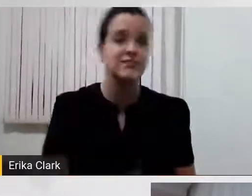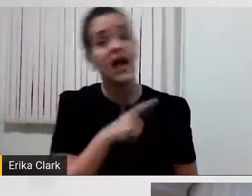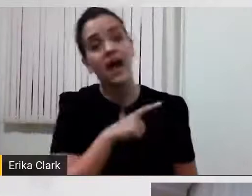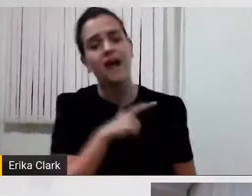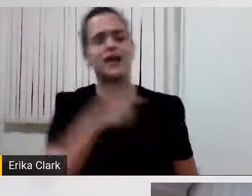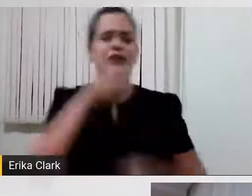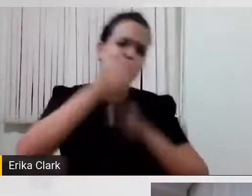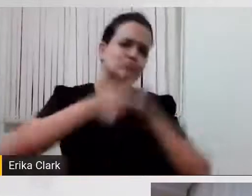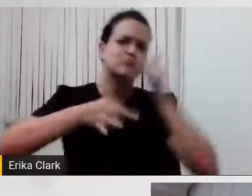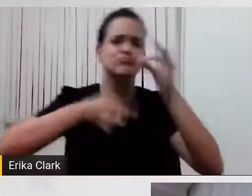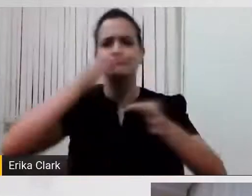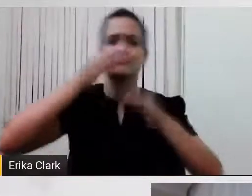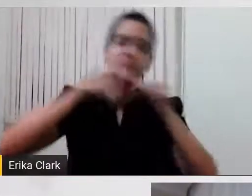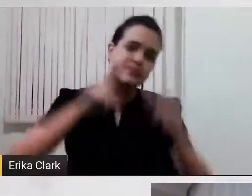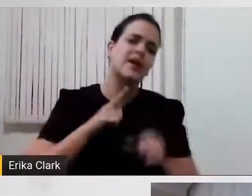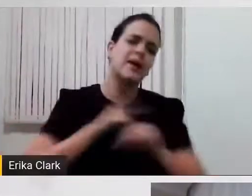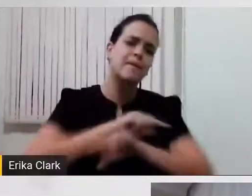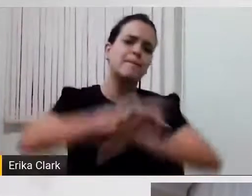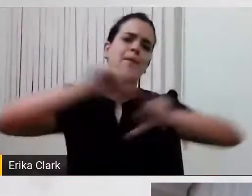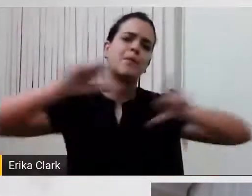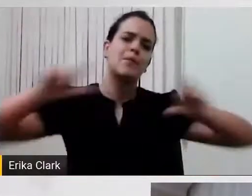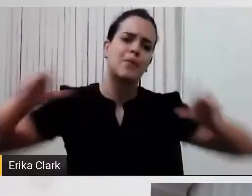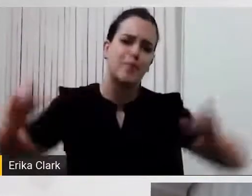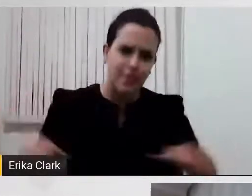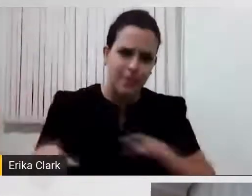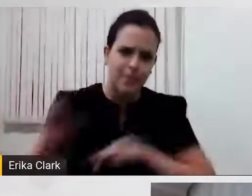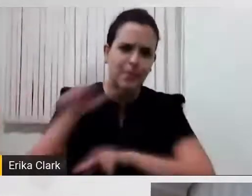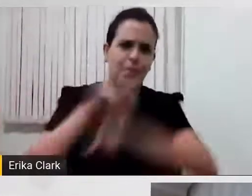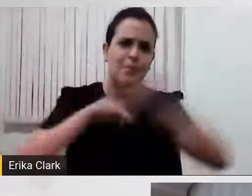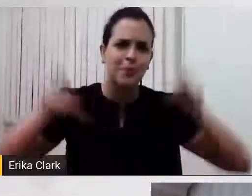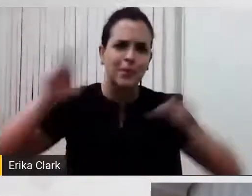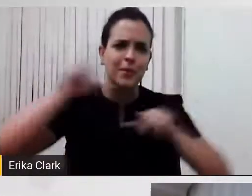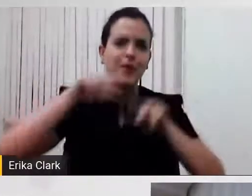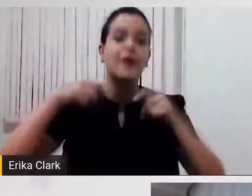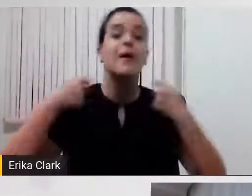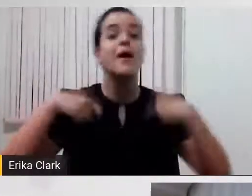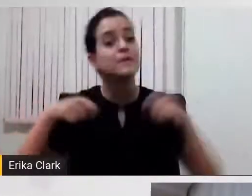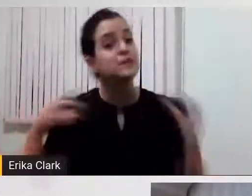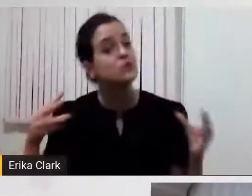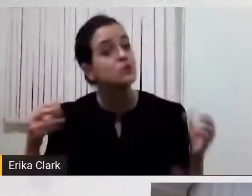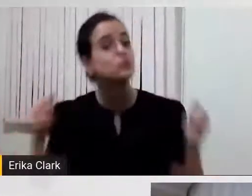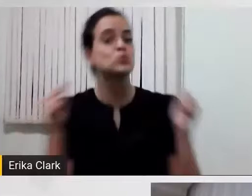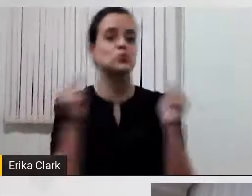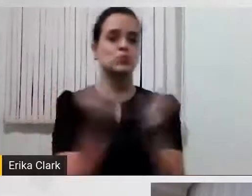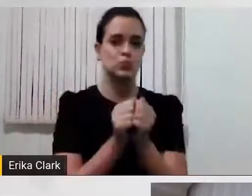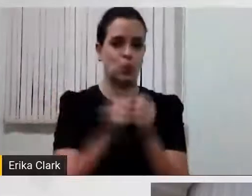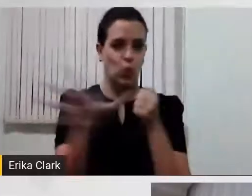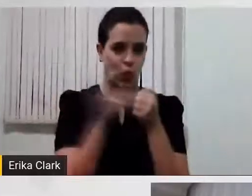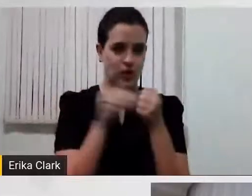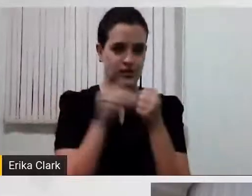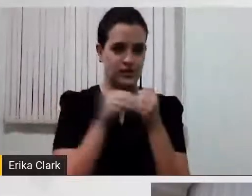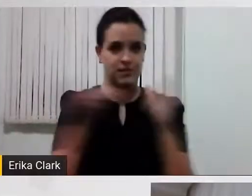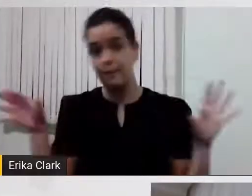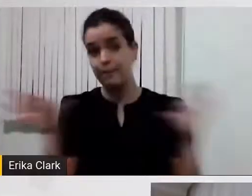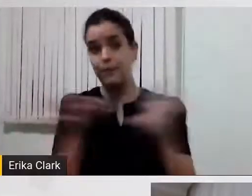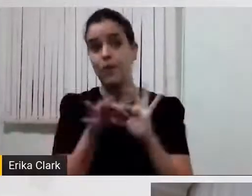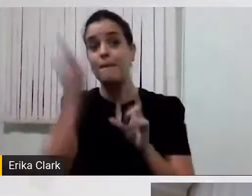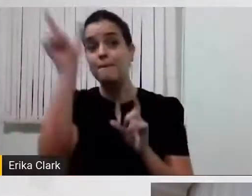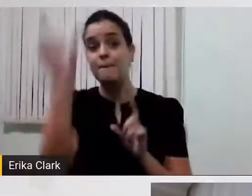dar, mas a gente tem que juntar o nosso conhecimento com o conhecimento de quem vive a exclusão, de quem vive aquela realidade